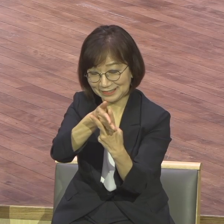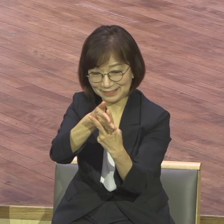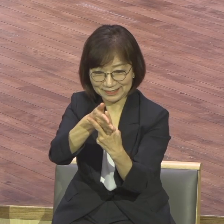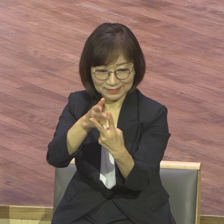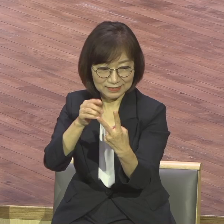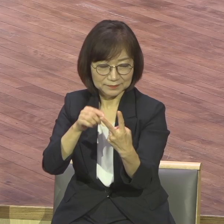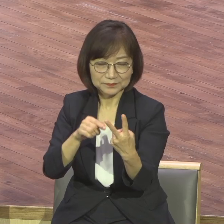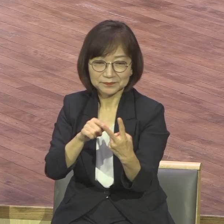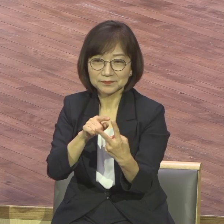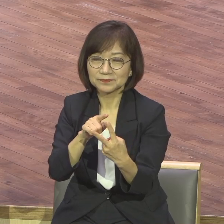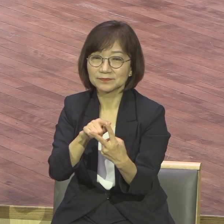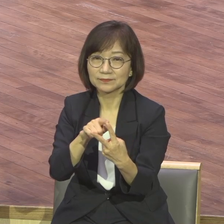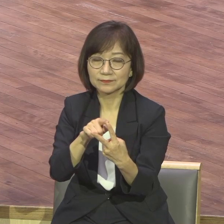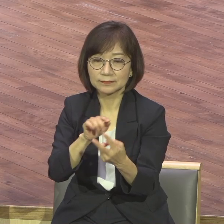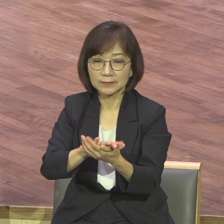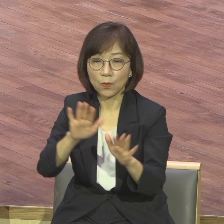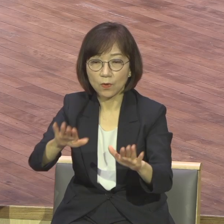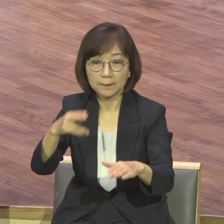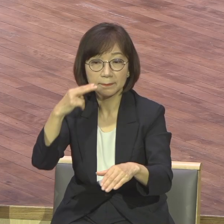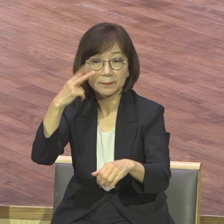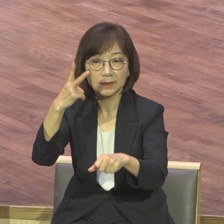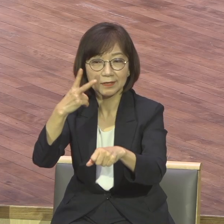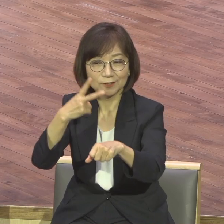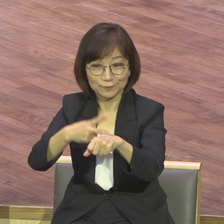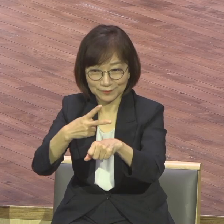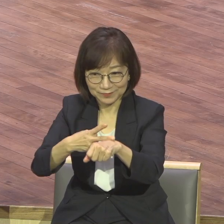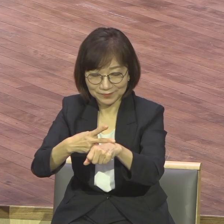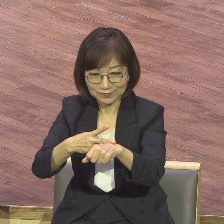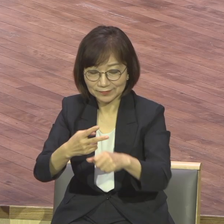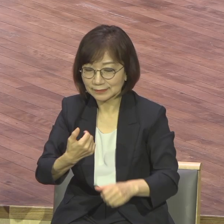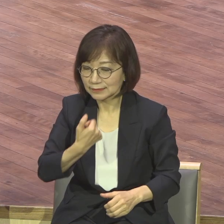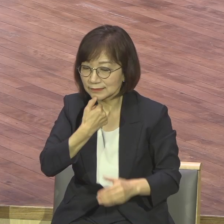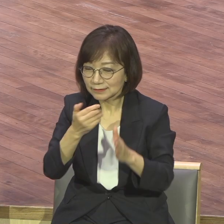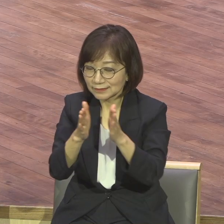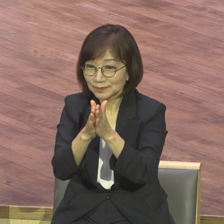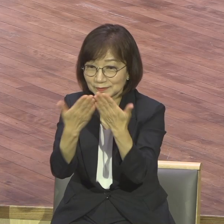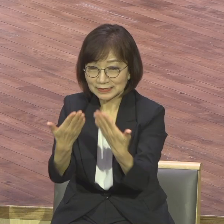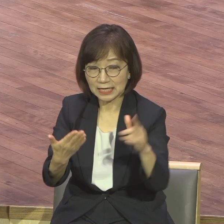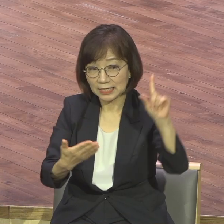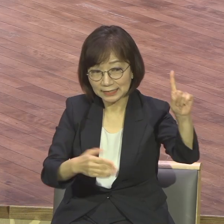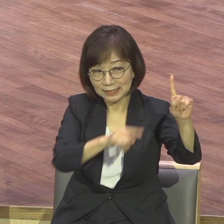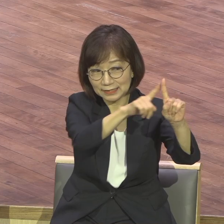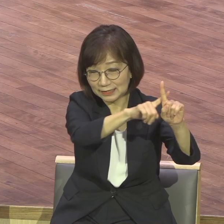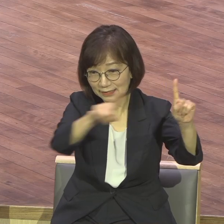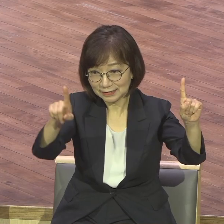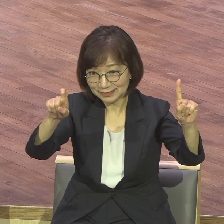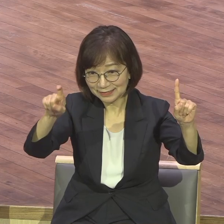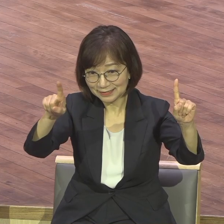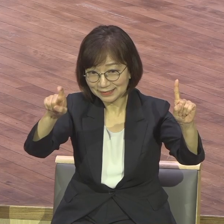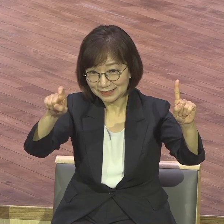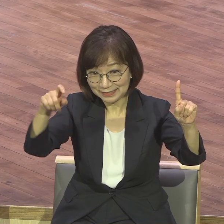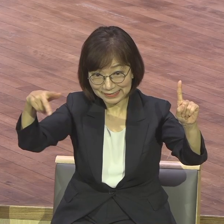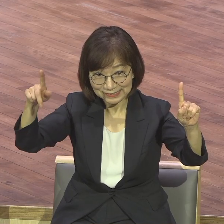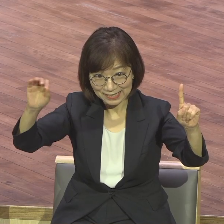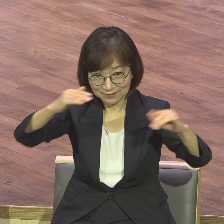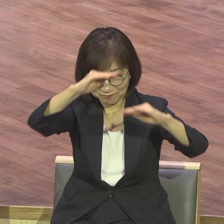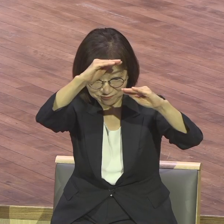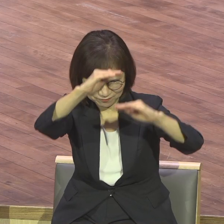사도 바울은 로마스 1장에서부터 11장까지 하나님의 말씀을